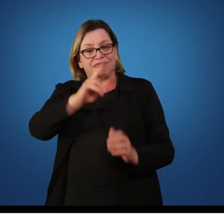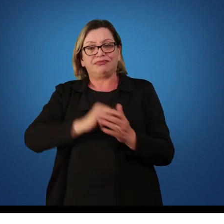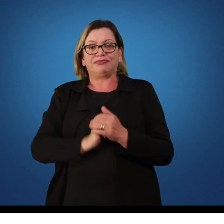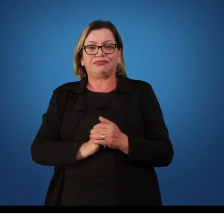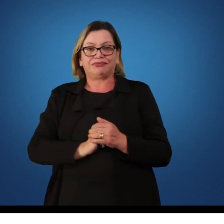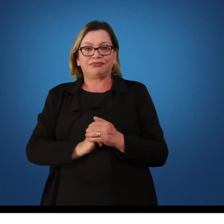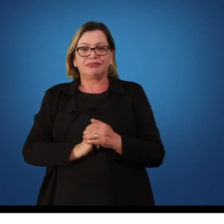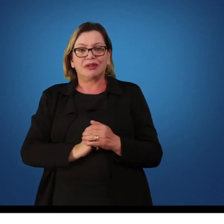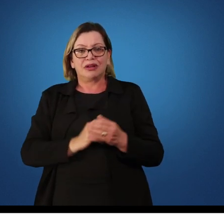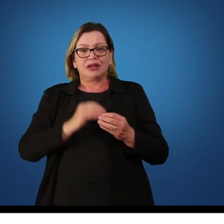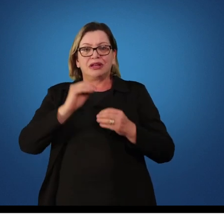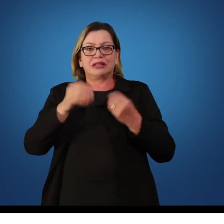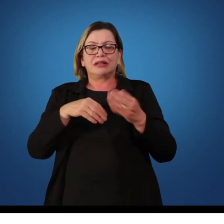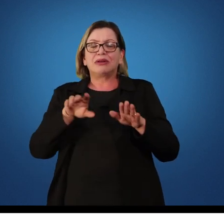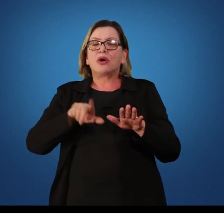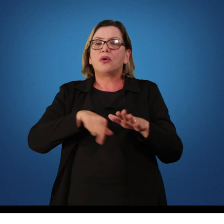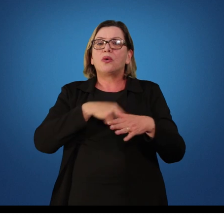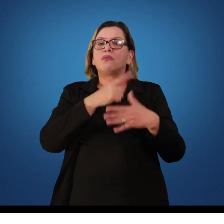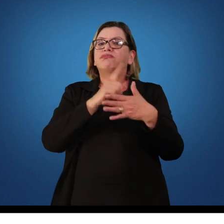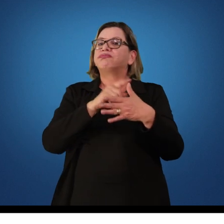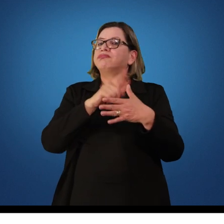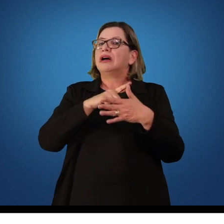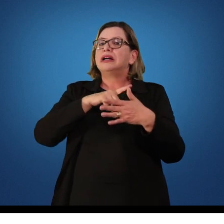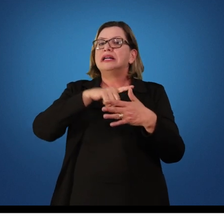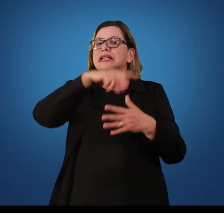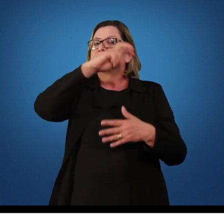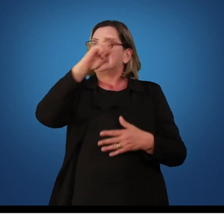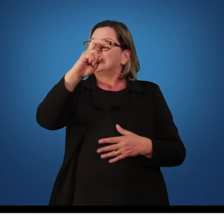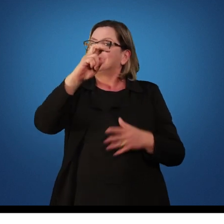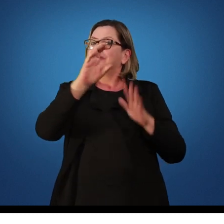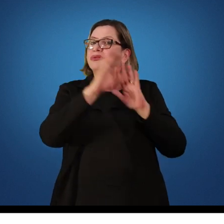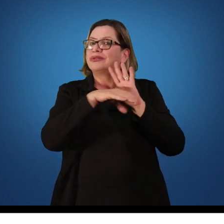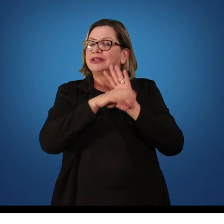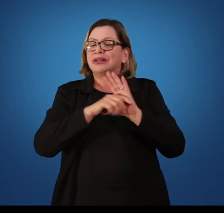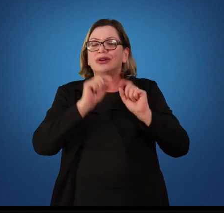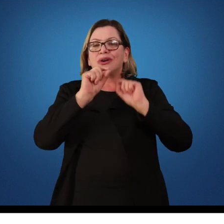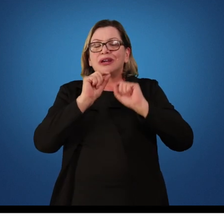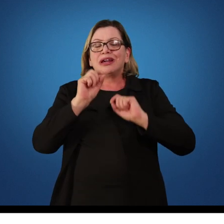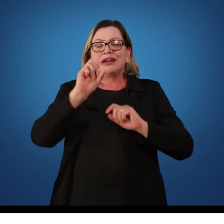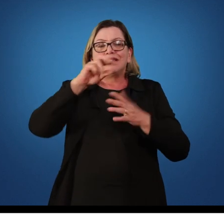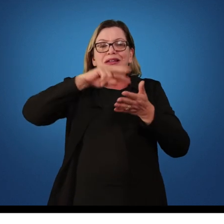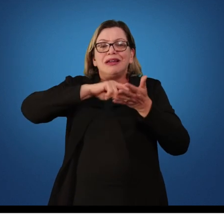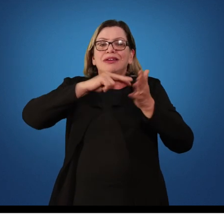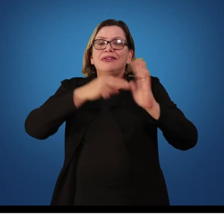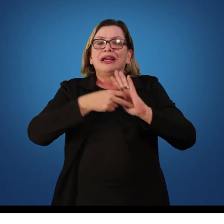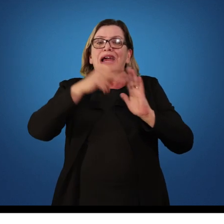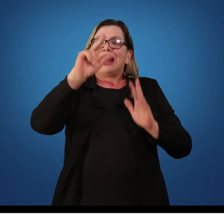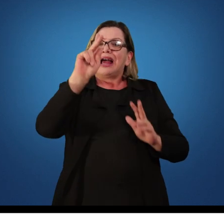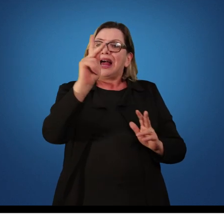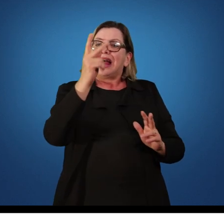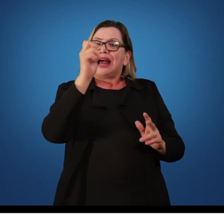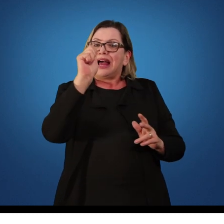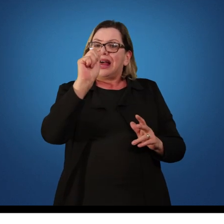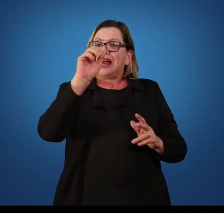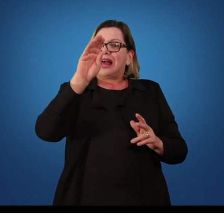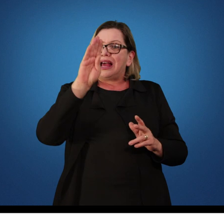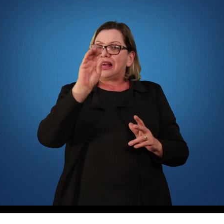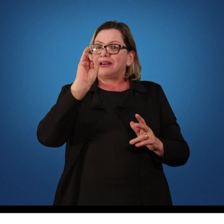Um outro conceito é o conceito de habilidade. Habilidade designa uma tarefa com uma finalidade